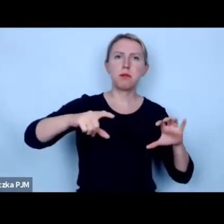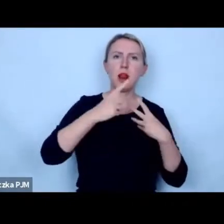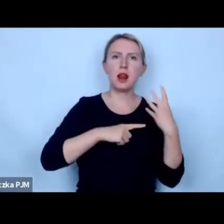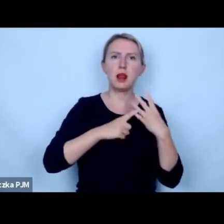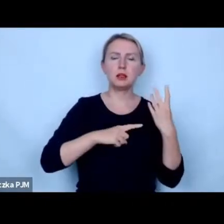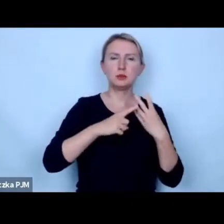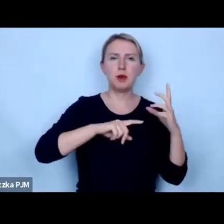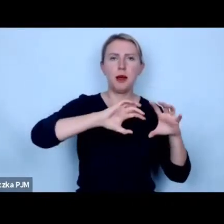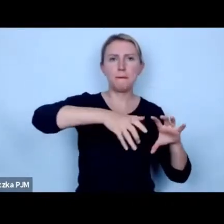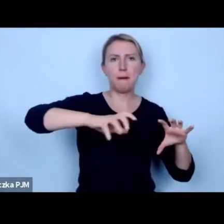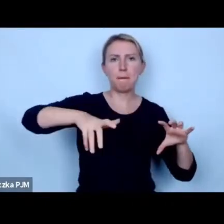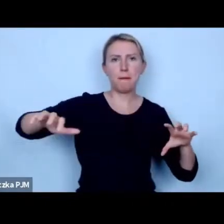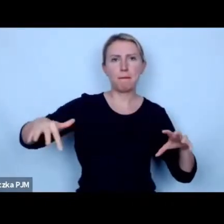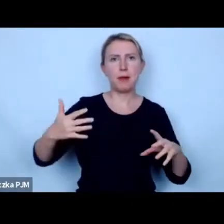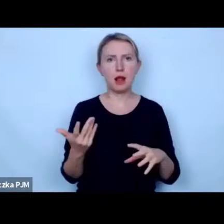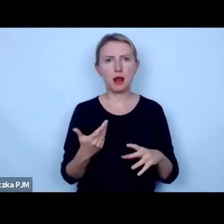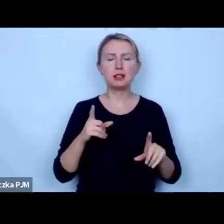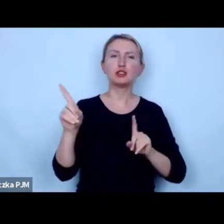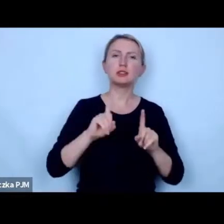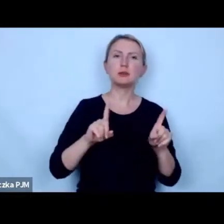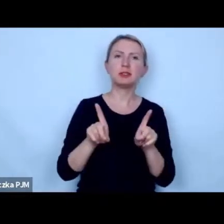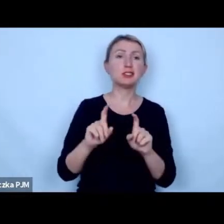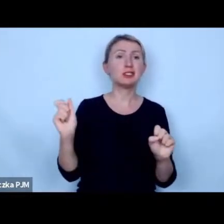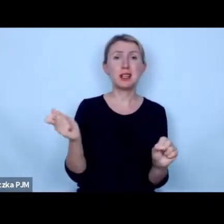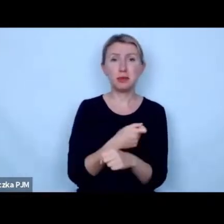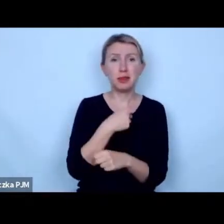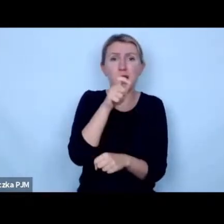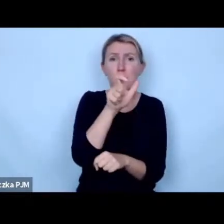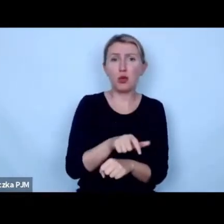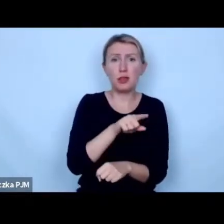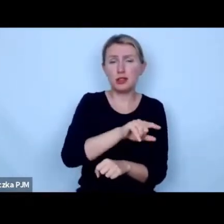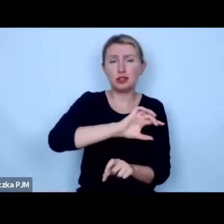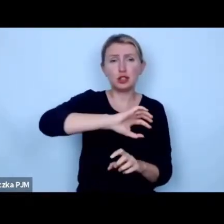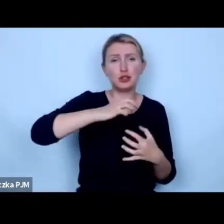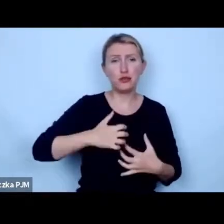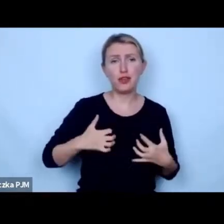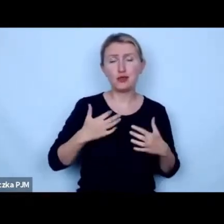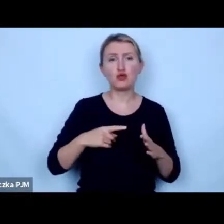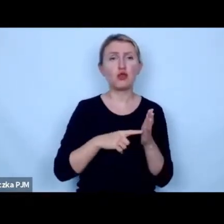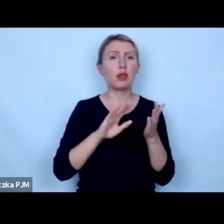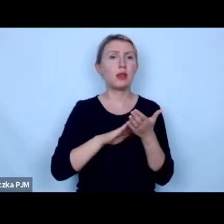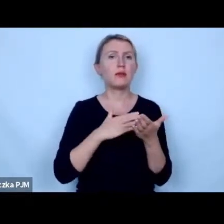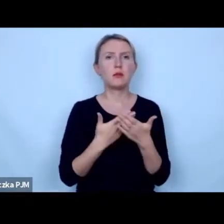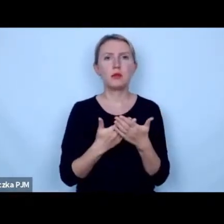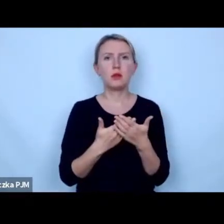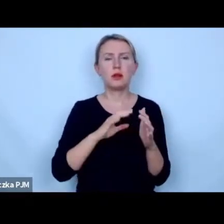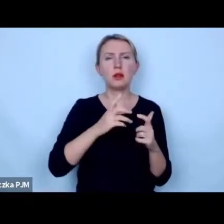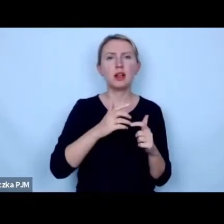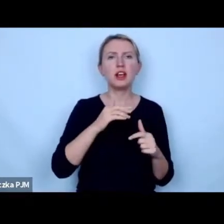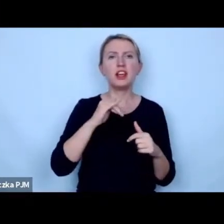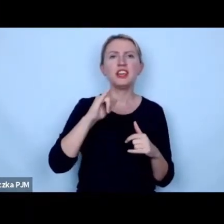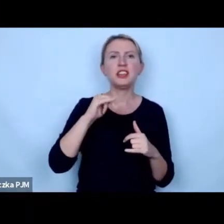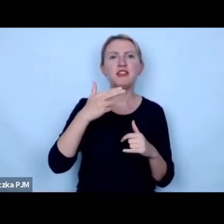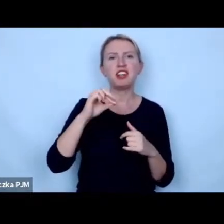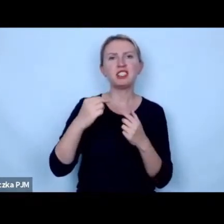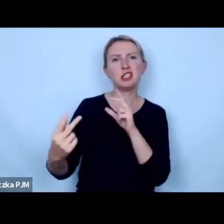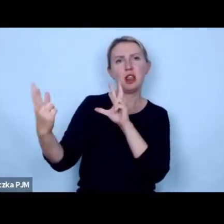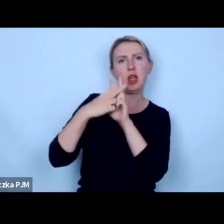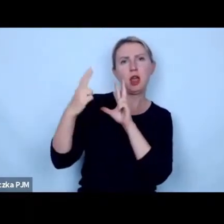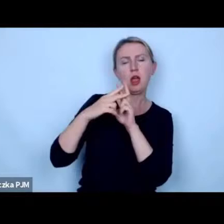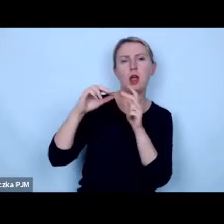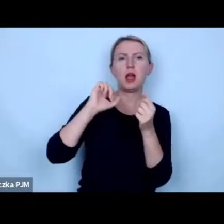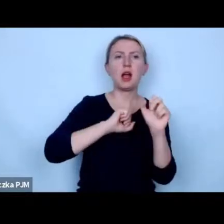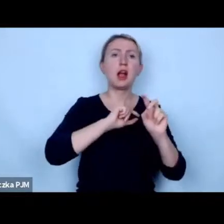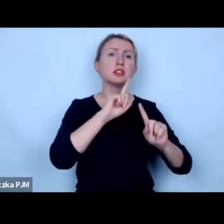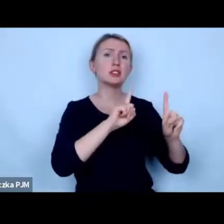zarządzanie przyjmuje czasem formę również zabijania pojedynczych zwierząt to się odnosi na przykład do gatunków inwazyjnych a czasami do gatunków